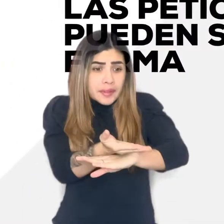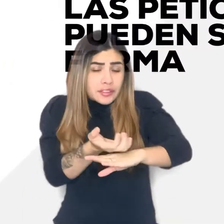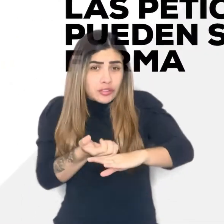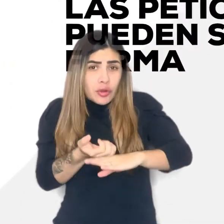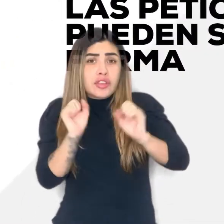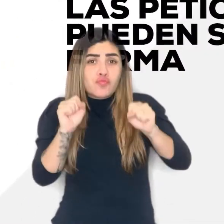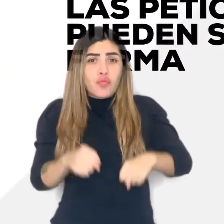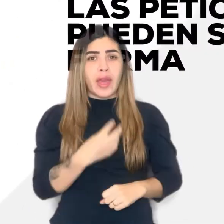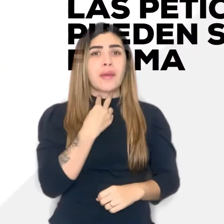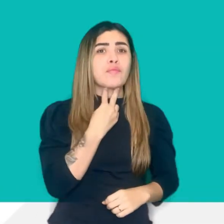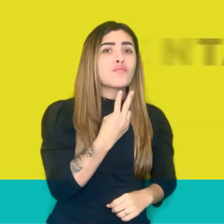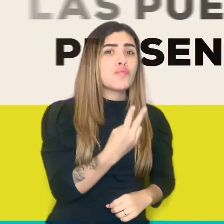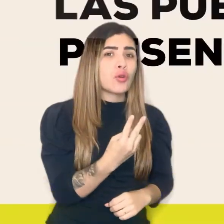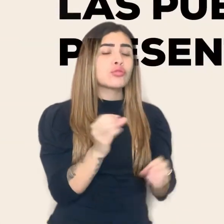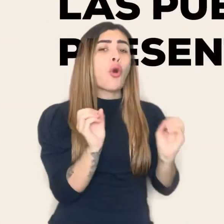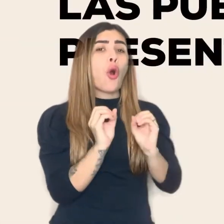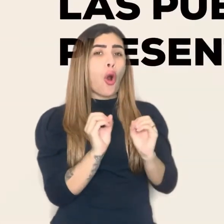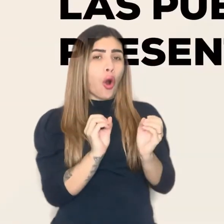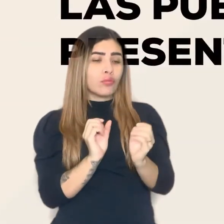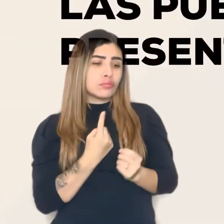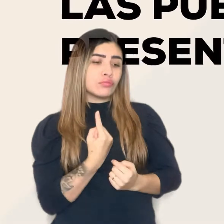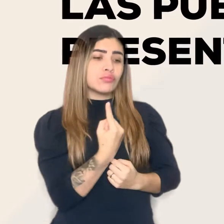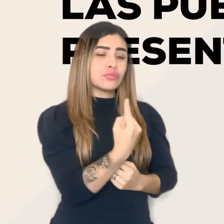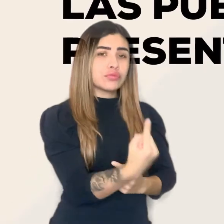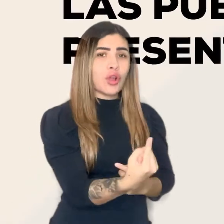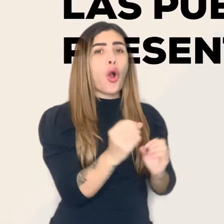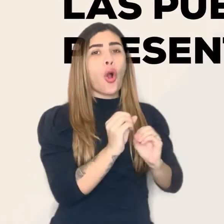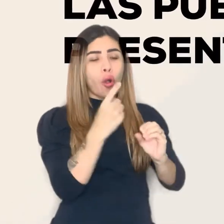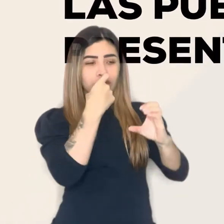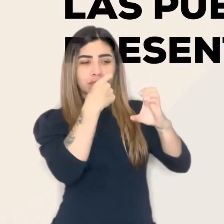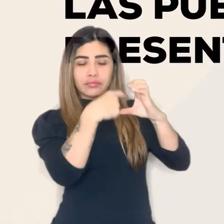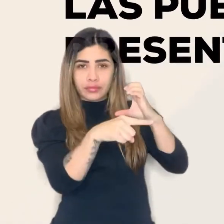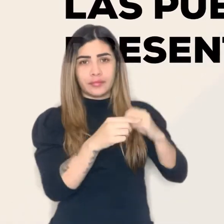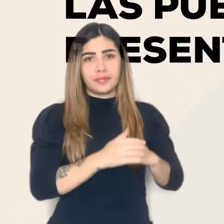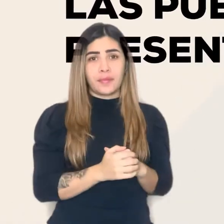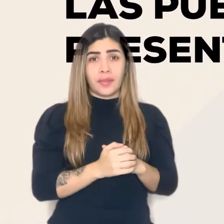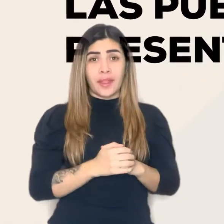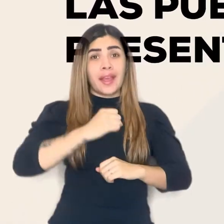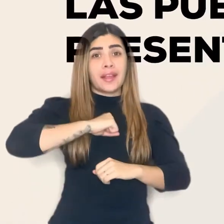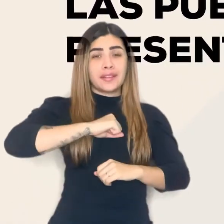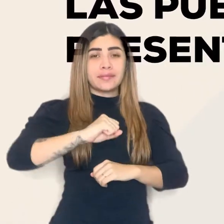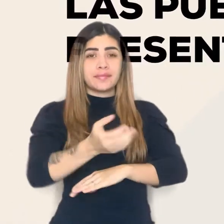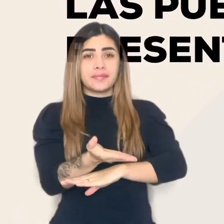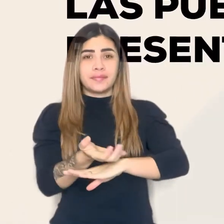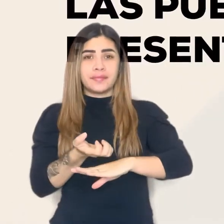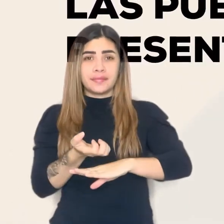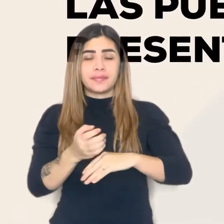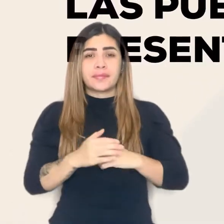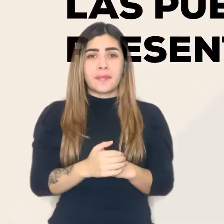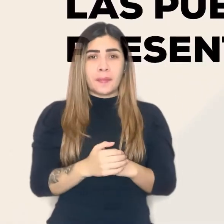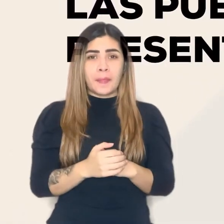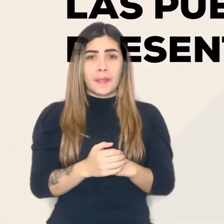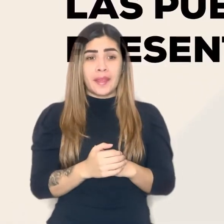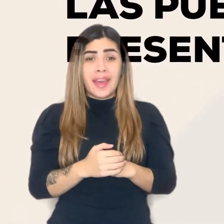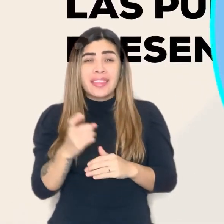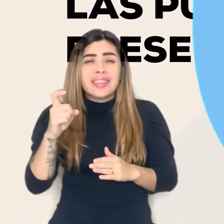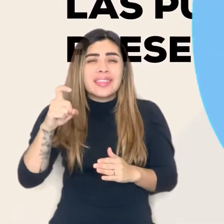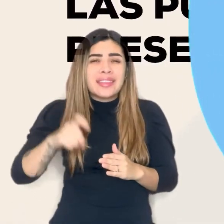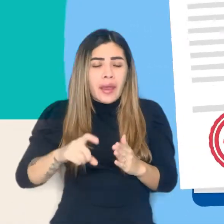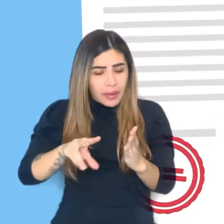presentar de manera verbal o por escrito, en físico o a través de correo electrónico. El derecho de petición debe contener la siguiente